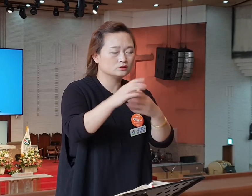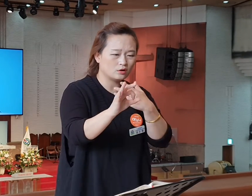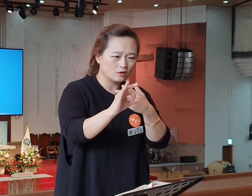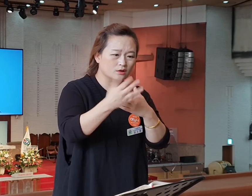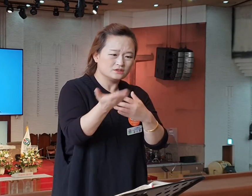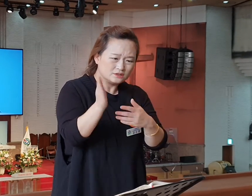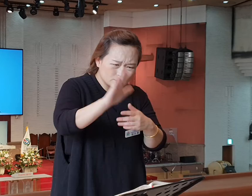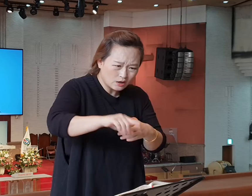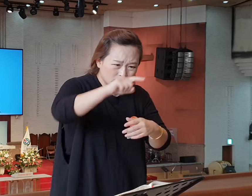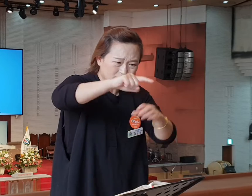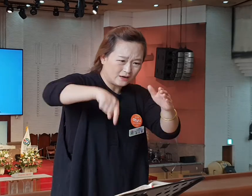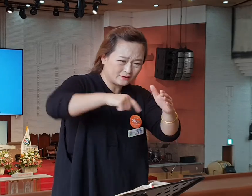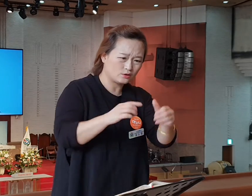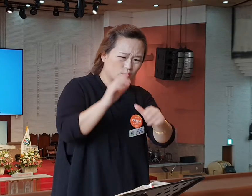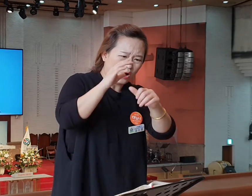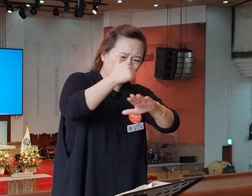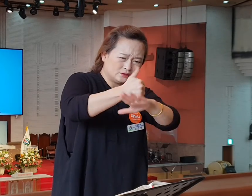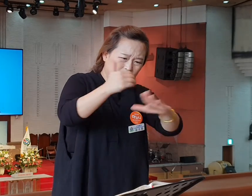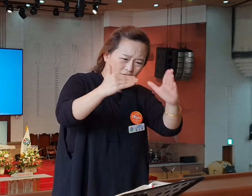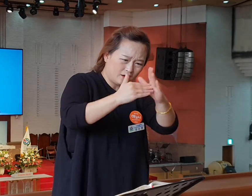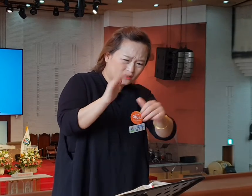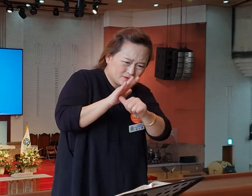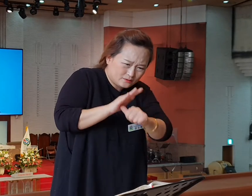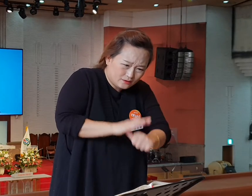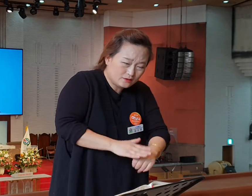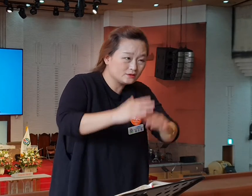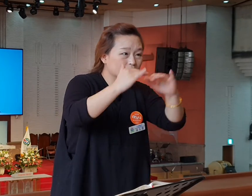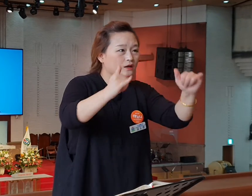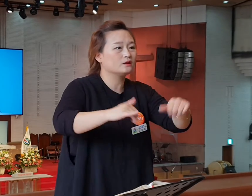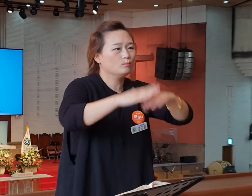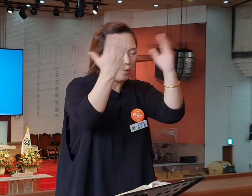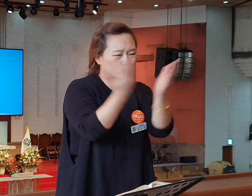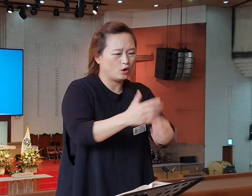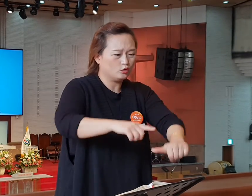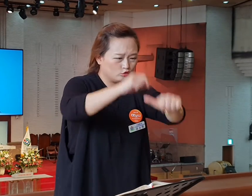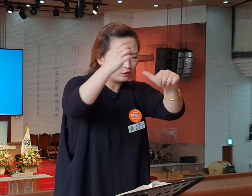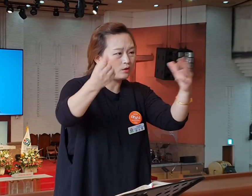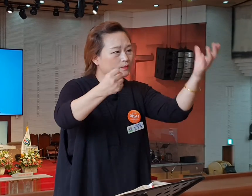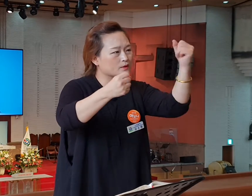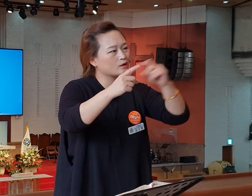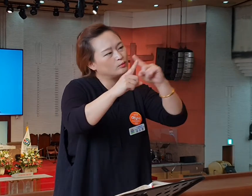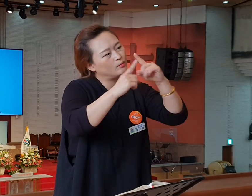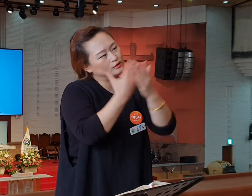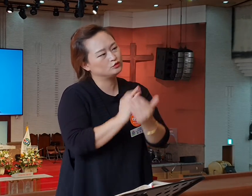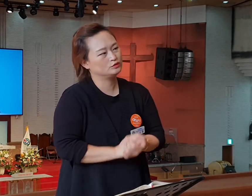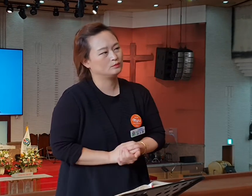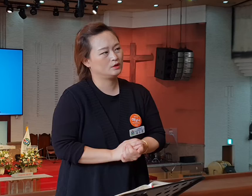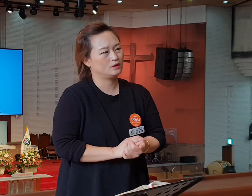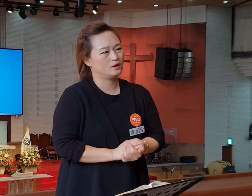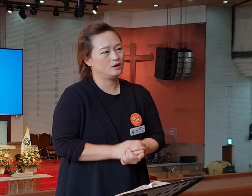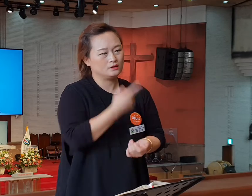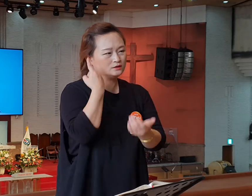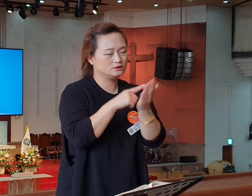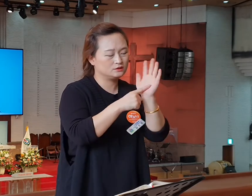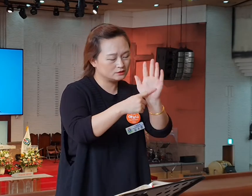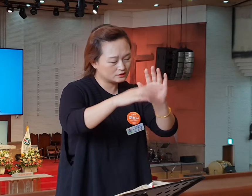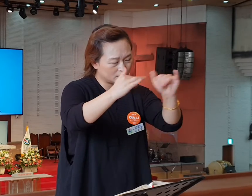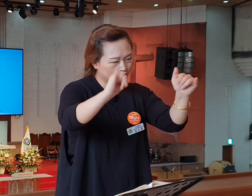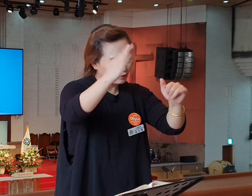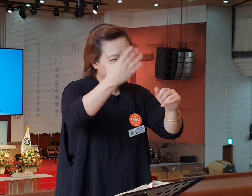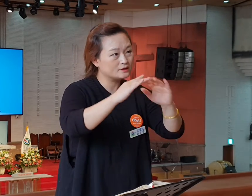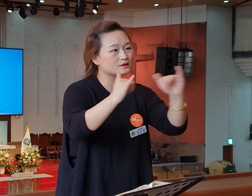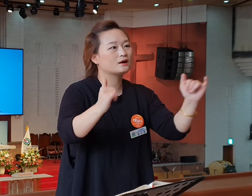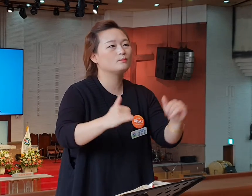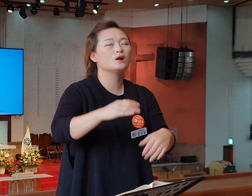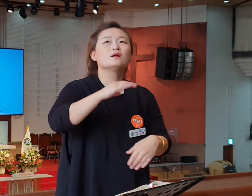자는 그 사람들이 구원을 얻을 거다. 그들을 통해서 세상의 모든 아픔과 슬픔이 이제 끝을 낼 거다. 증인된 사람, 그 사람들을